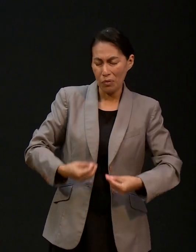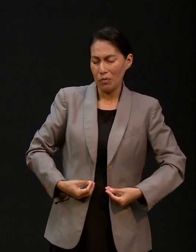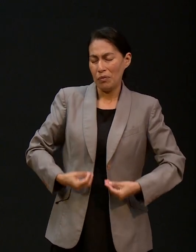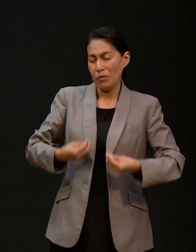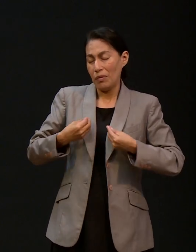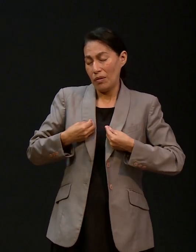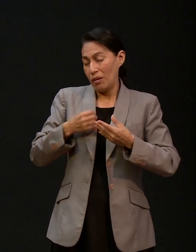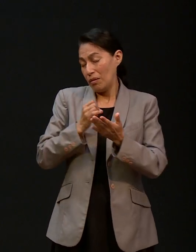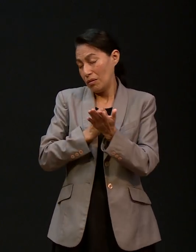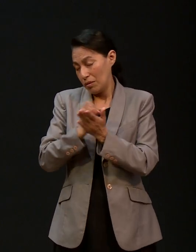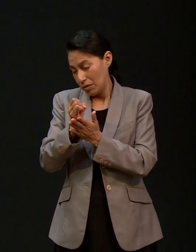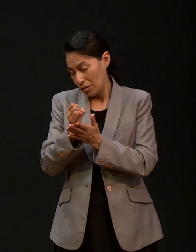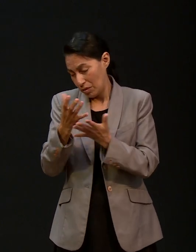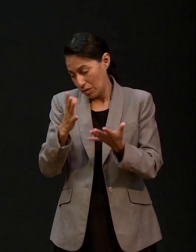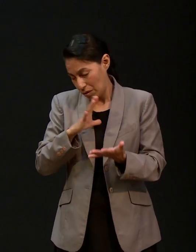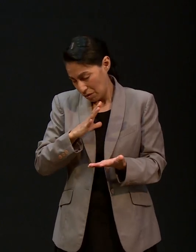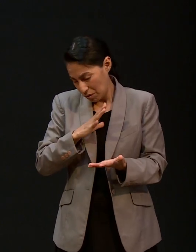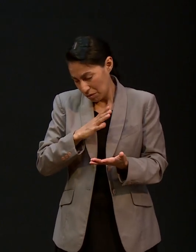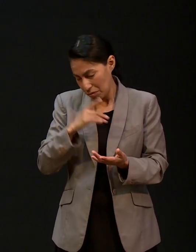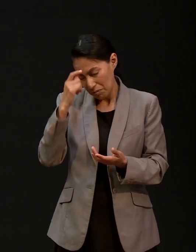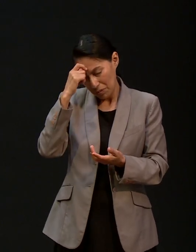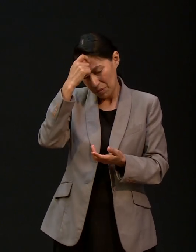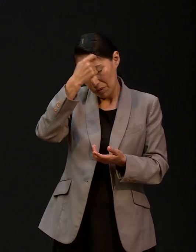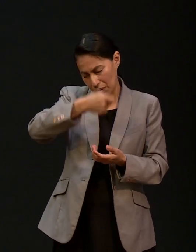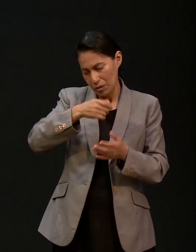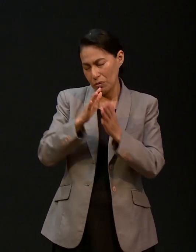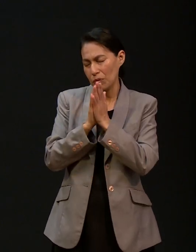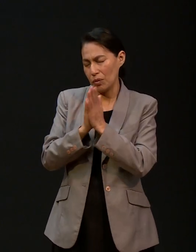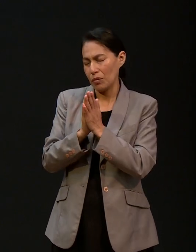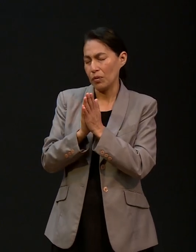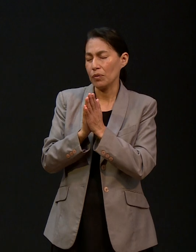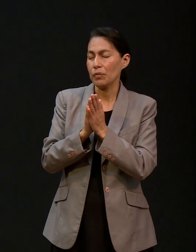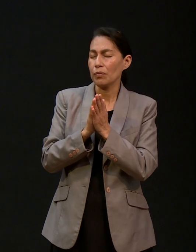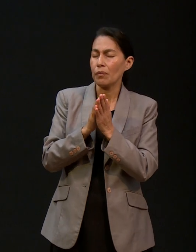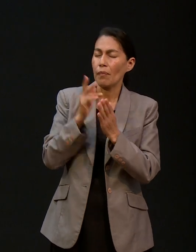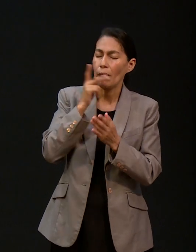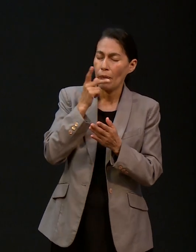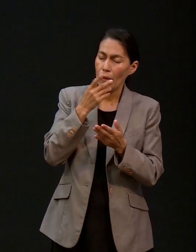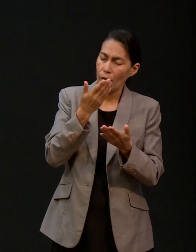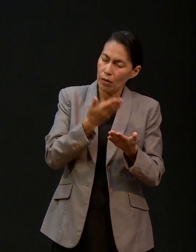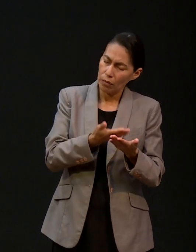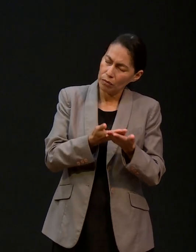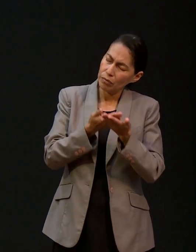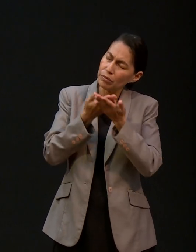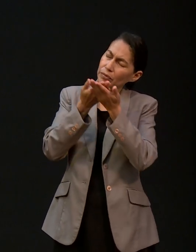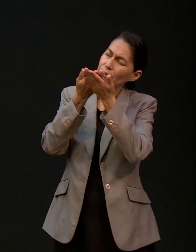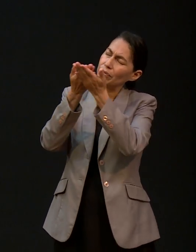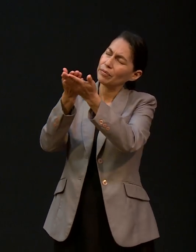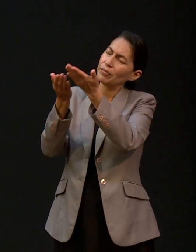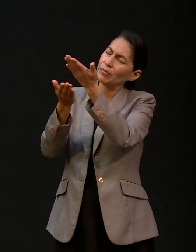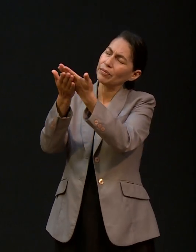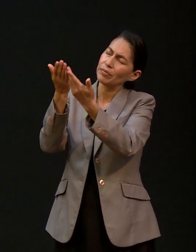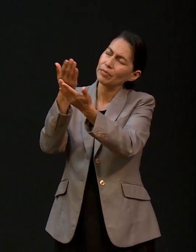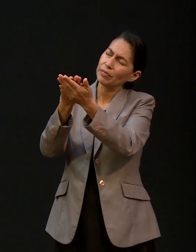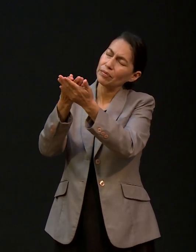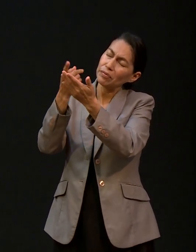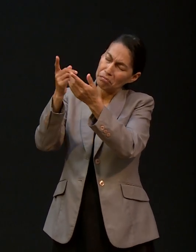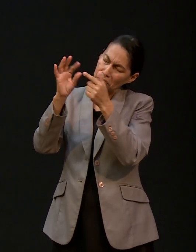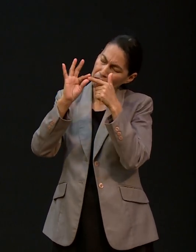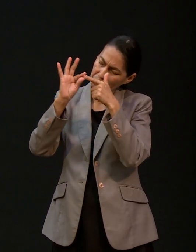de las etapas de su vida lo dejamos en tus manos divinas y pedimos Señor tu conducción en nuestras vidas